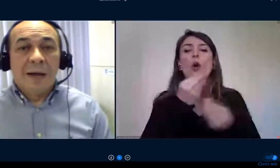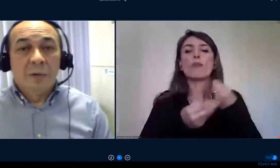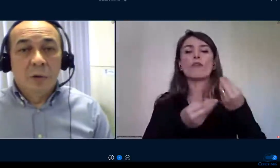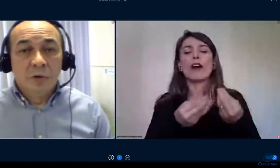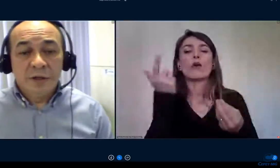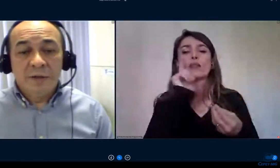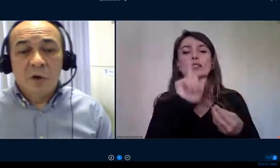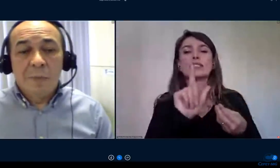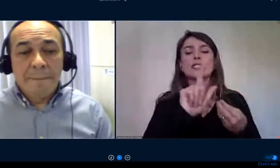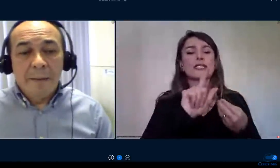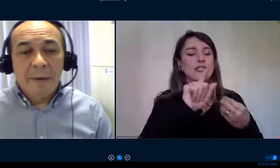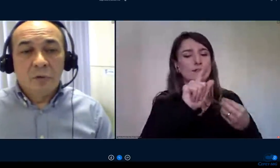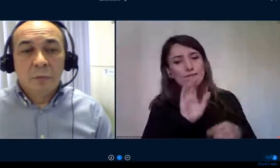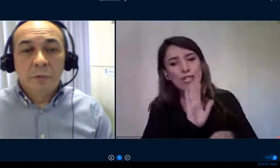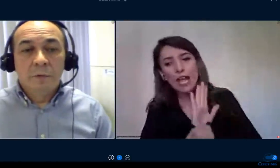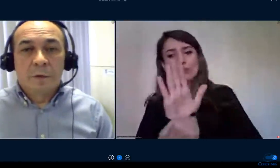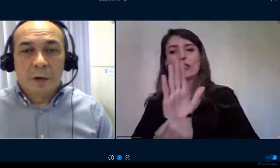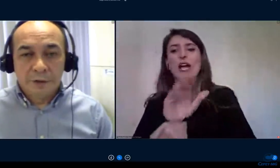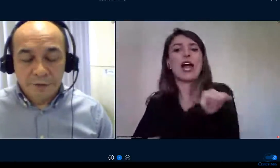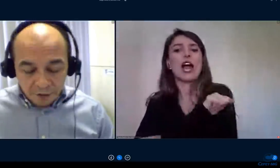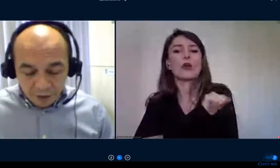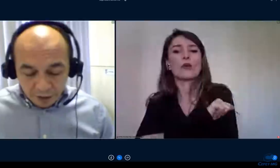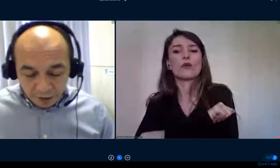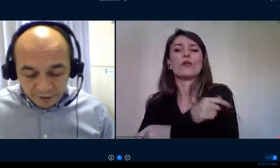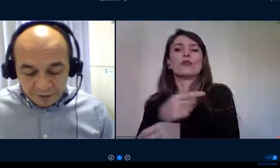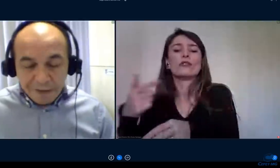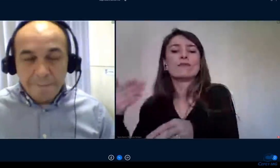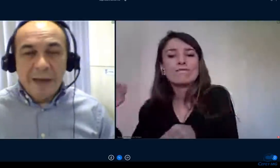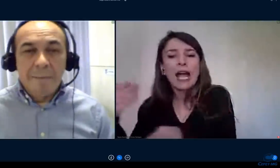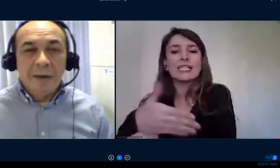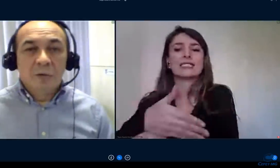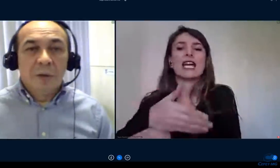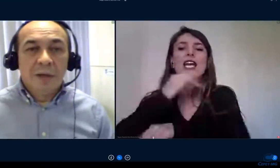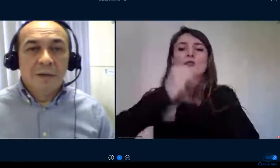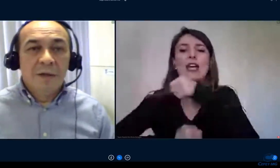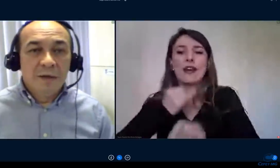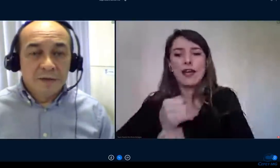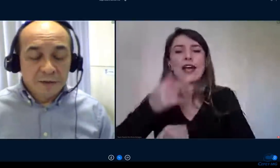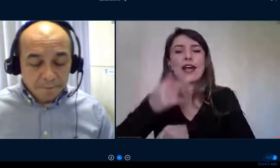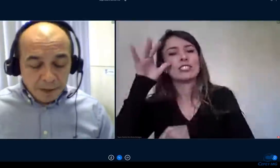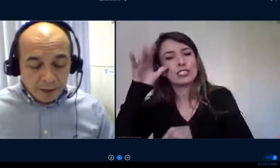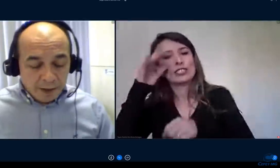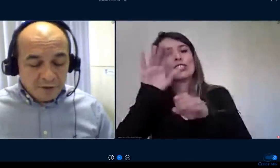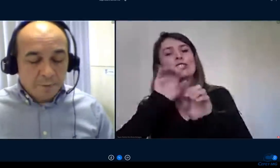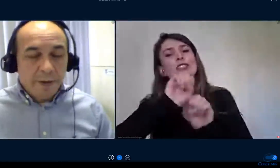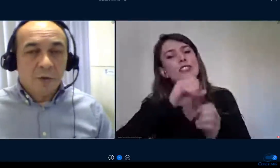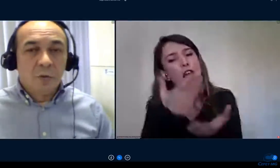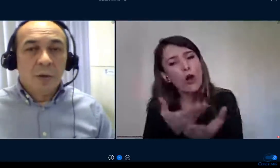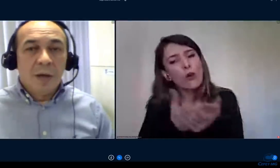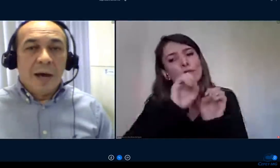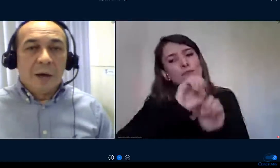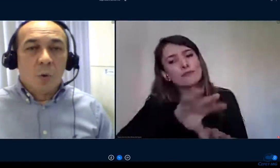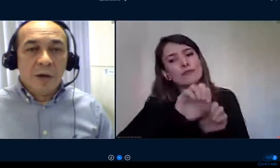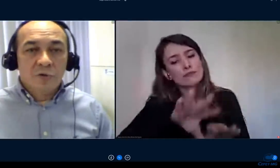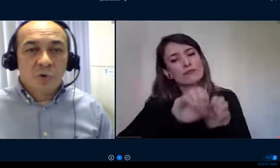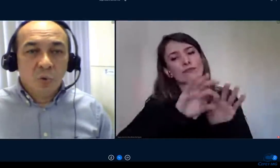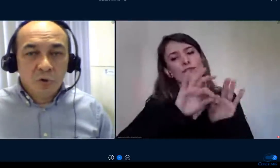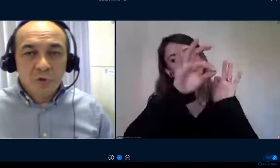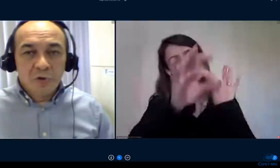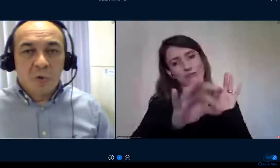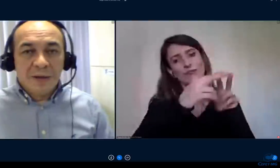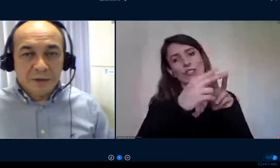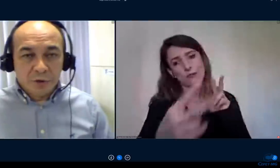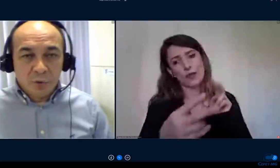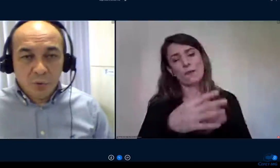é um trabalho que hoje a gente tem um mapeamento muito forte e esse mapeamento ele diz respeito a quantos